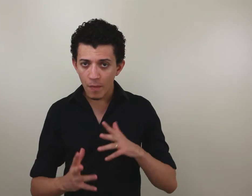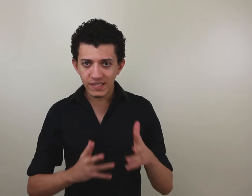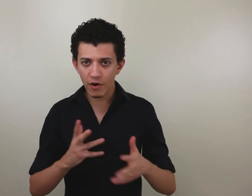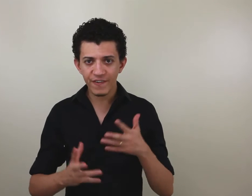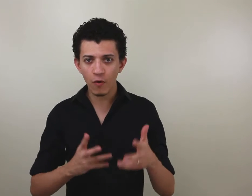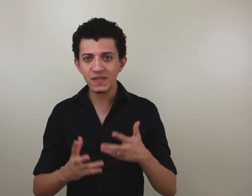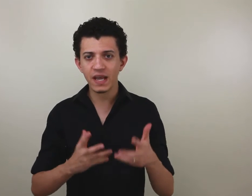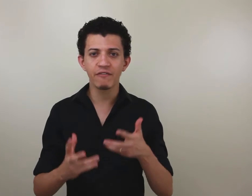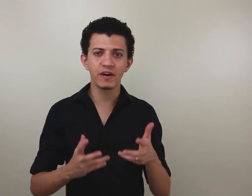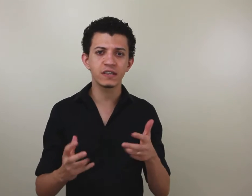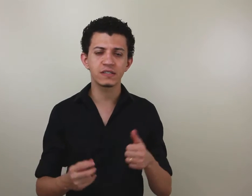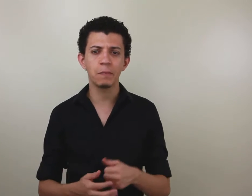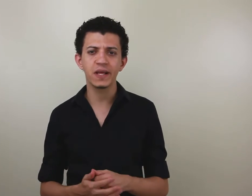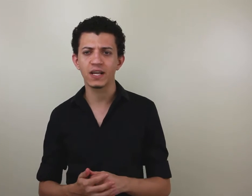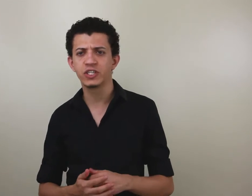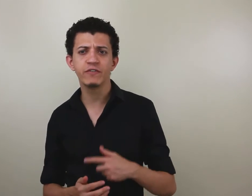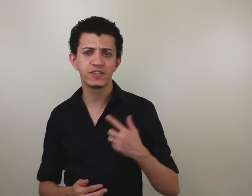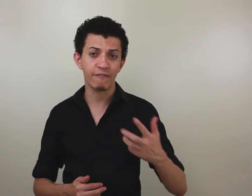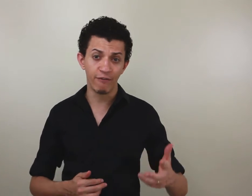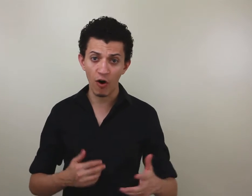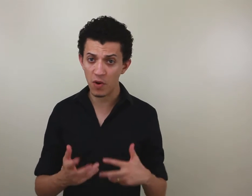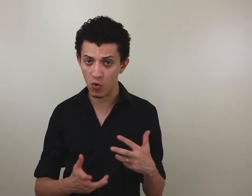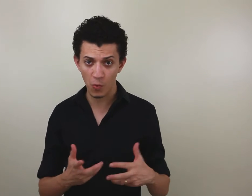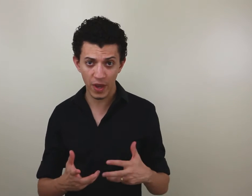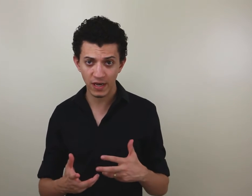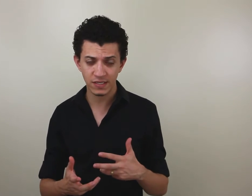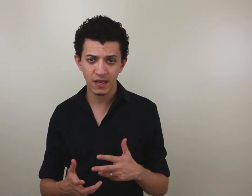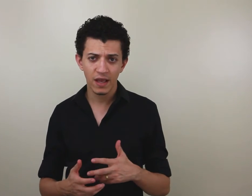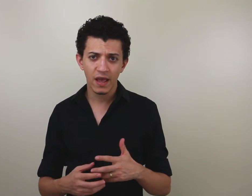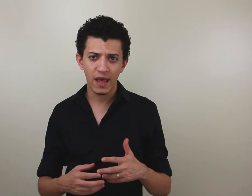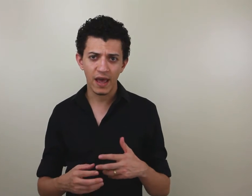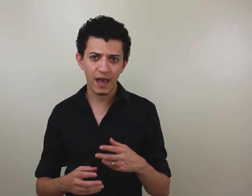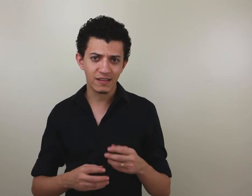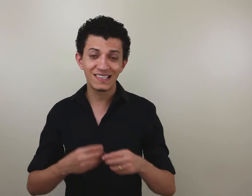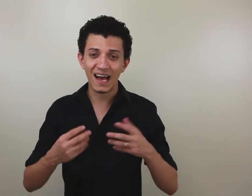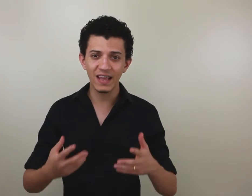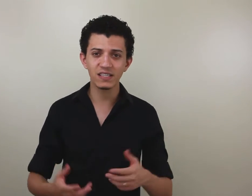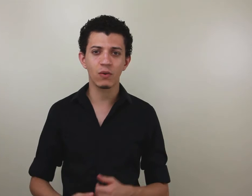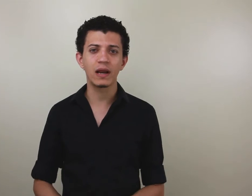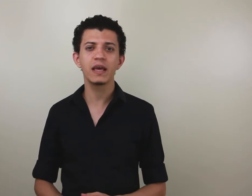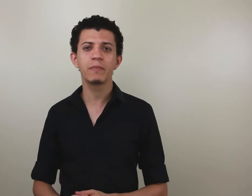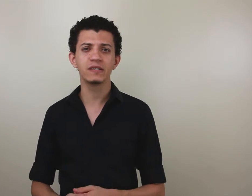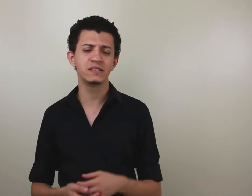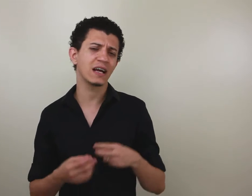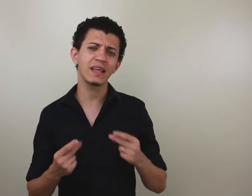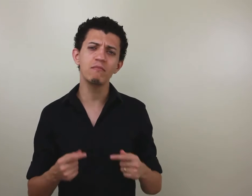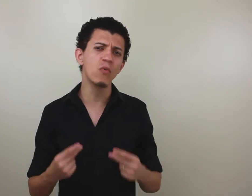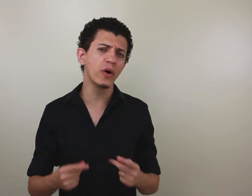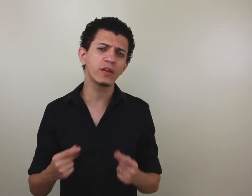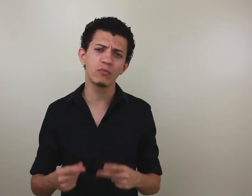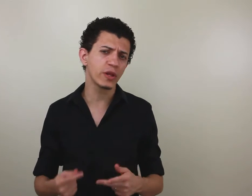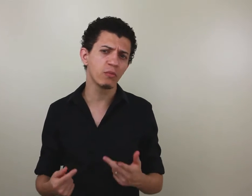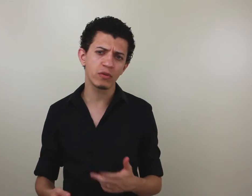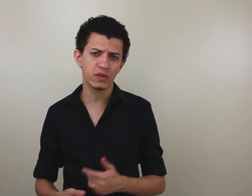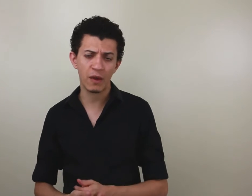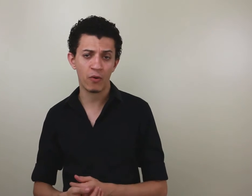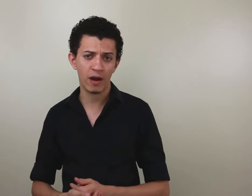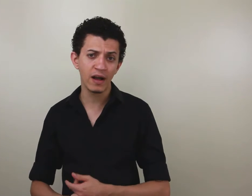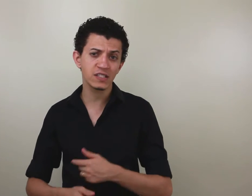comecei a ficar observando esses aplicativos e a forma como eles sinalizam a Libras já tem muito, muito, muito tempo. Antes